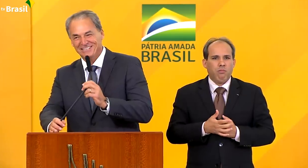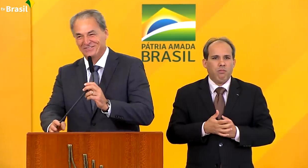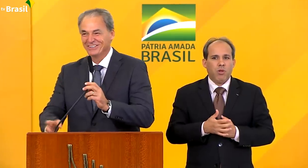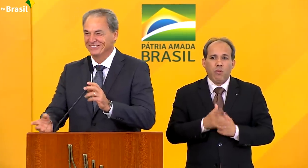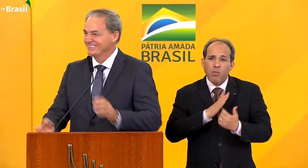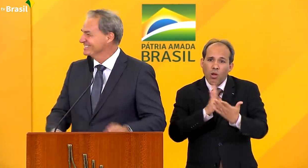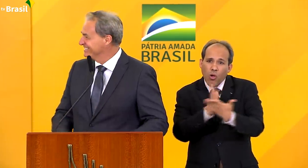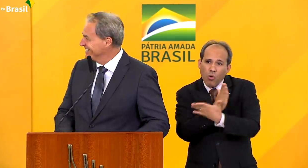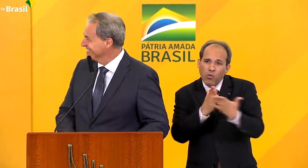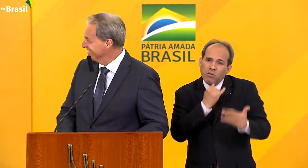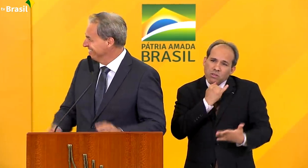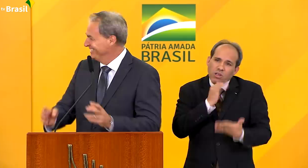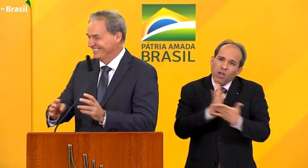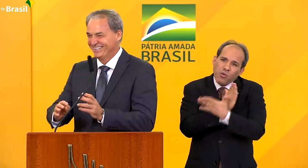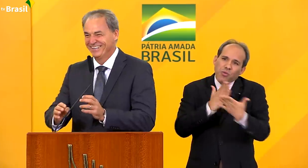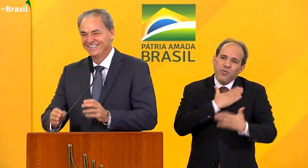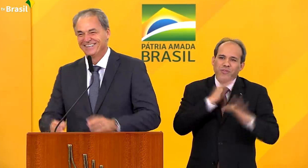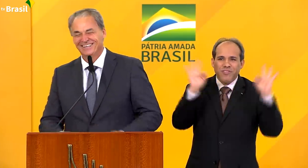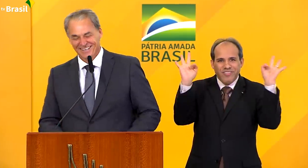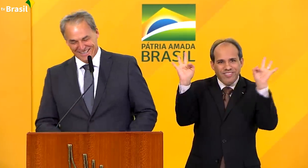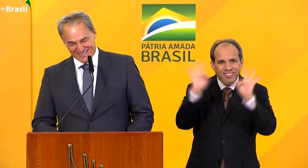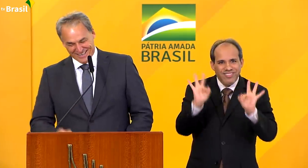felicidades, para outros, tristezas.